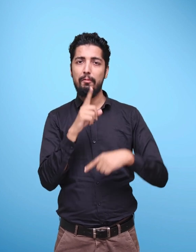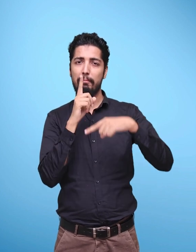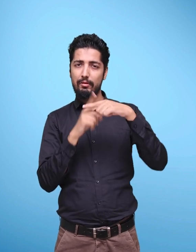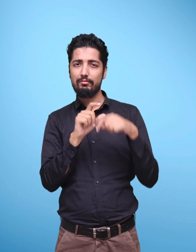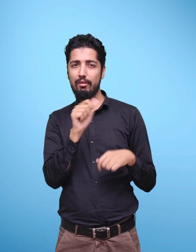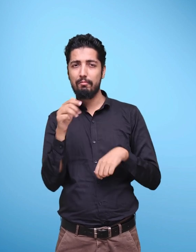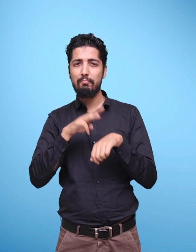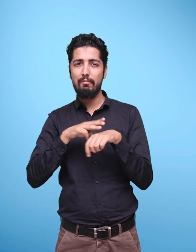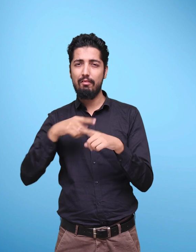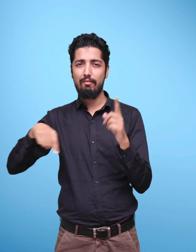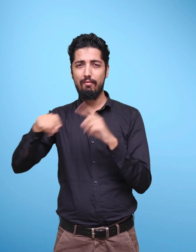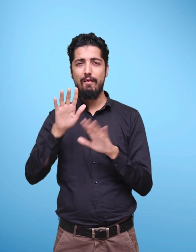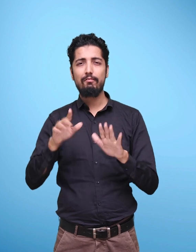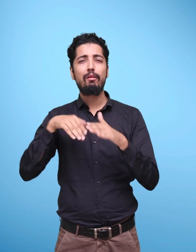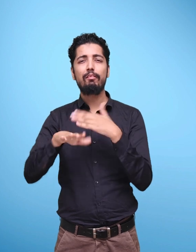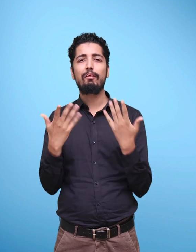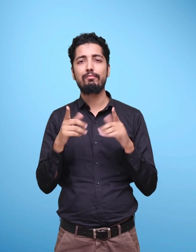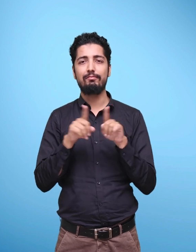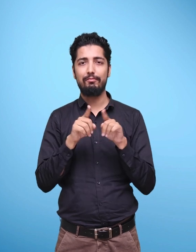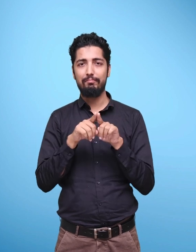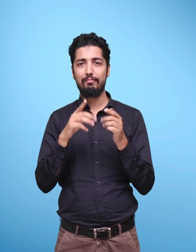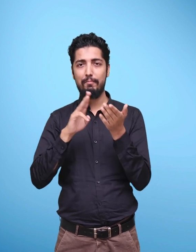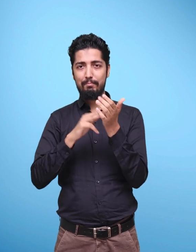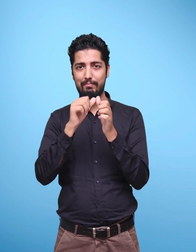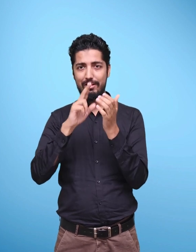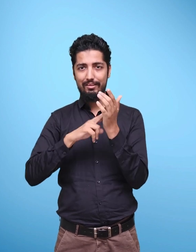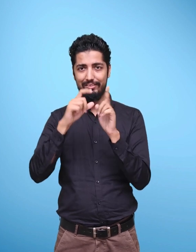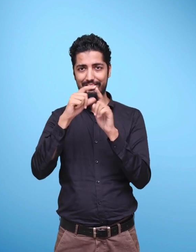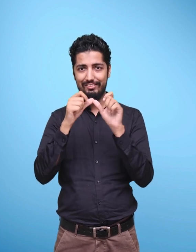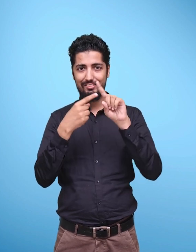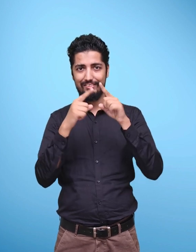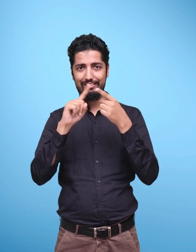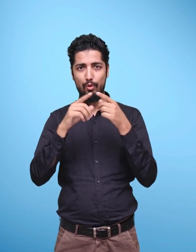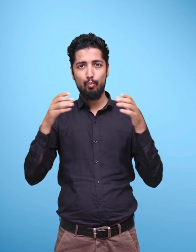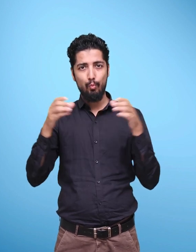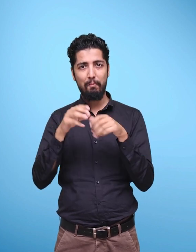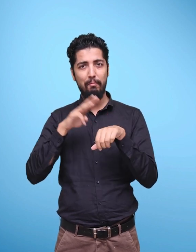including those of the Mandate Group, its chairperson, Professor Manjul Bhargava